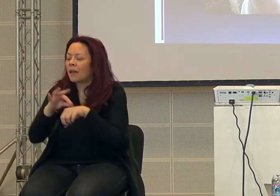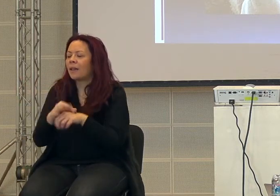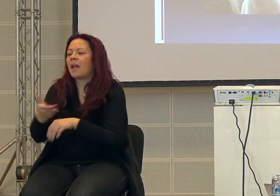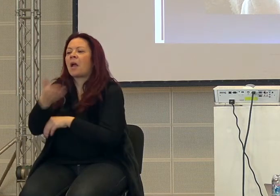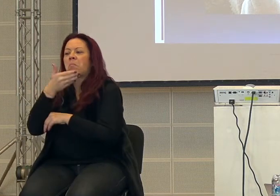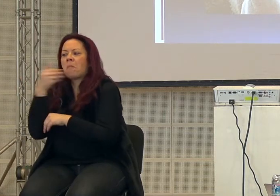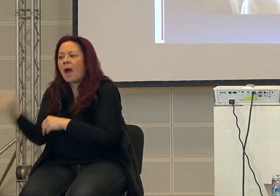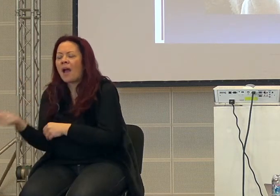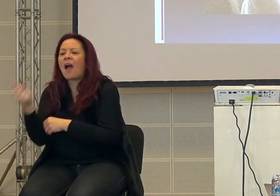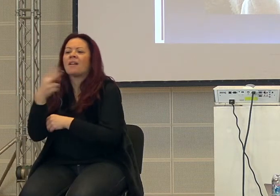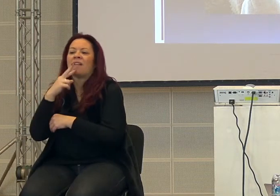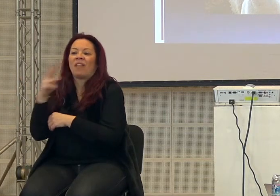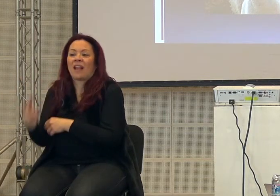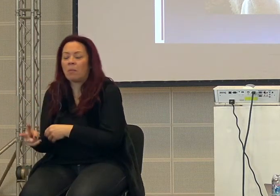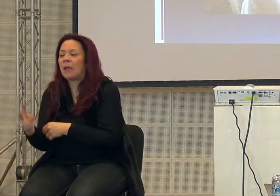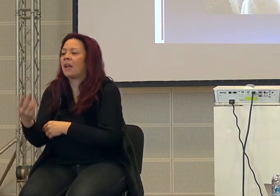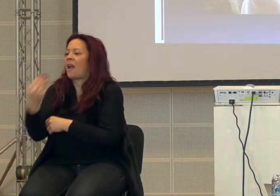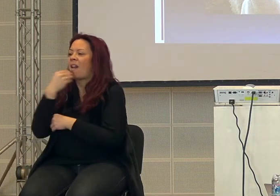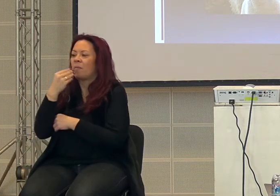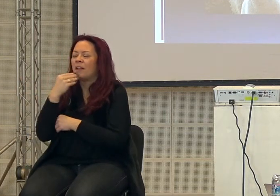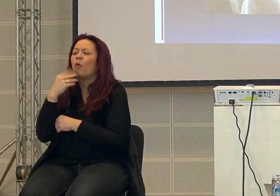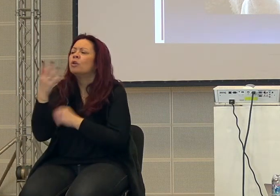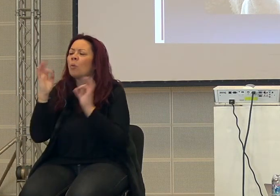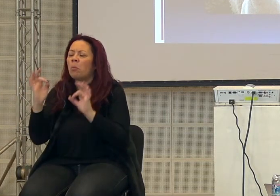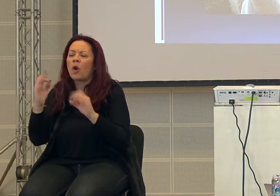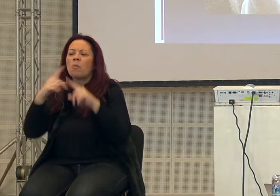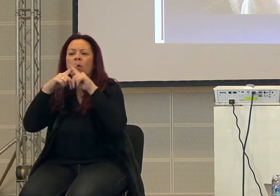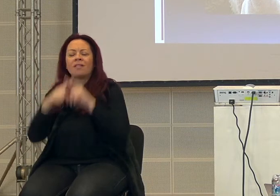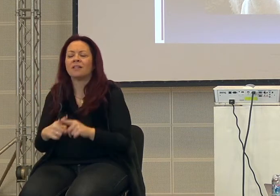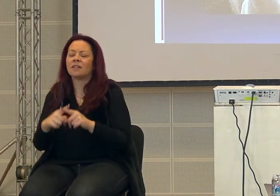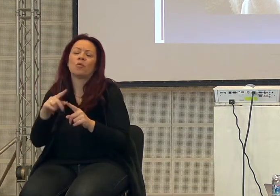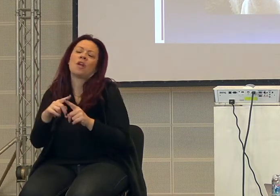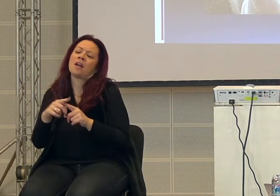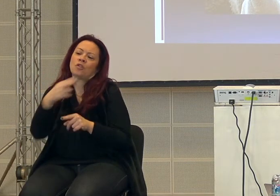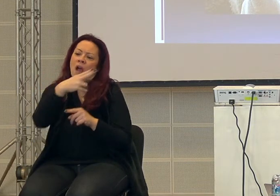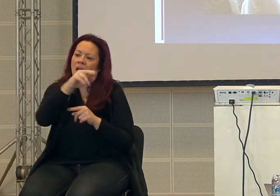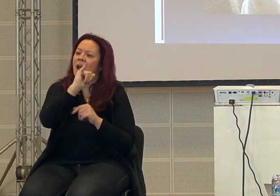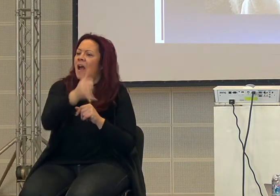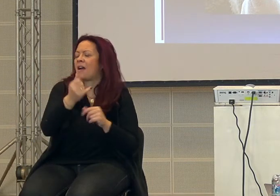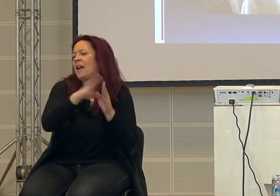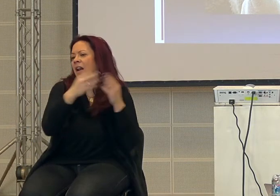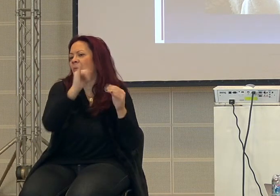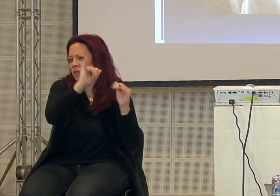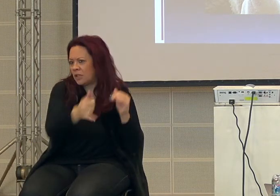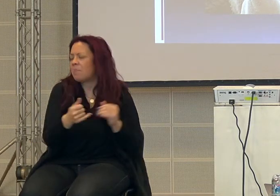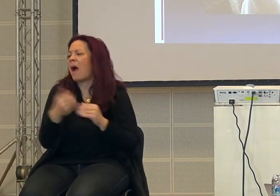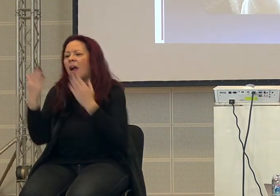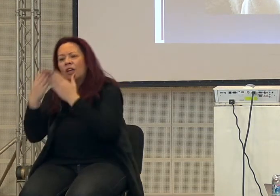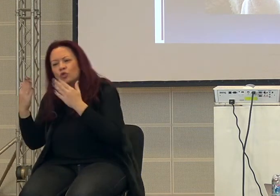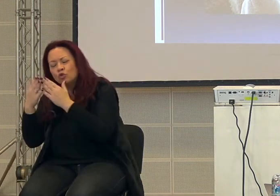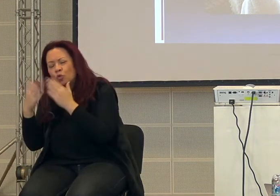vitaminiche, alimentari, eccetera. Questo è testimoniato, tra l'altro, al di là di Rari, anche da studi paleoantropologici